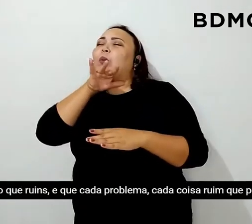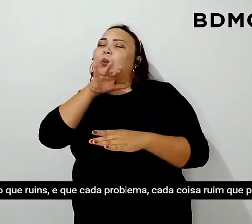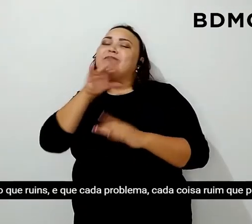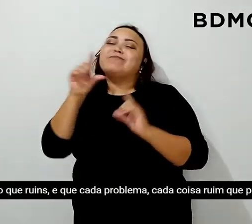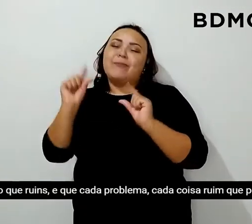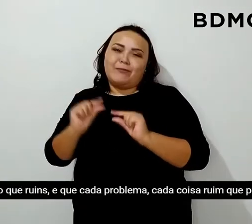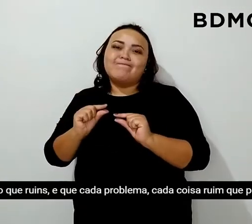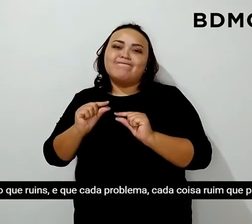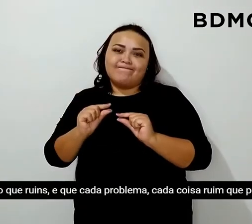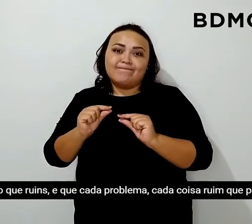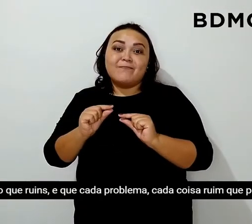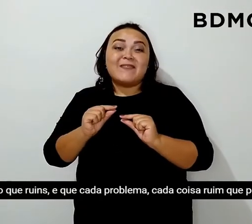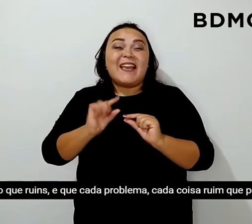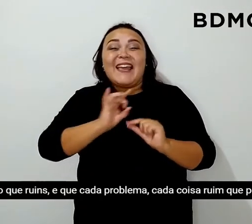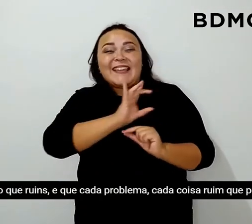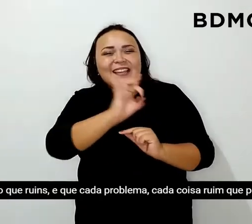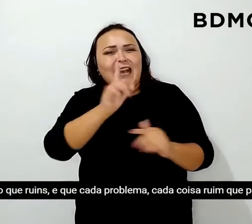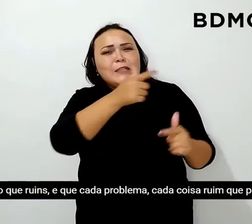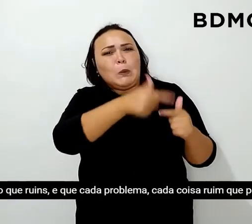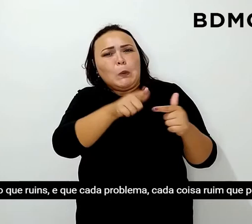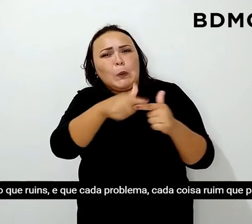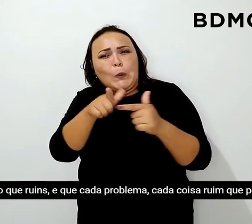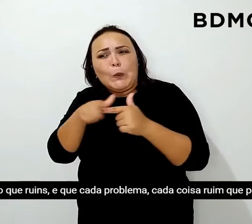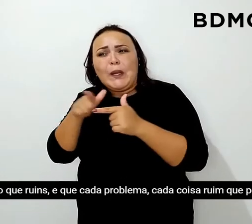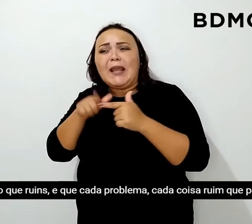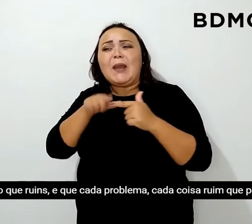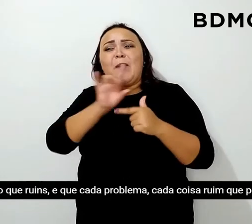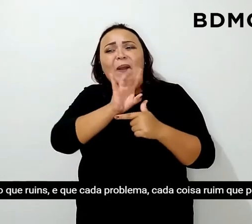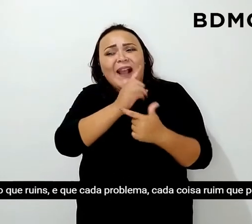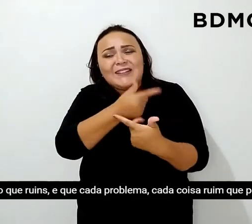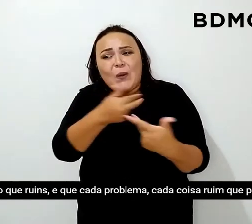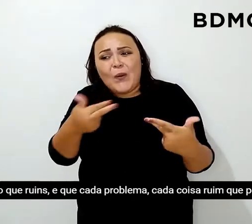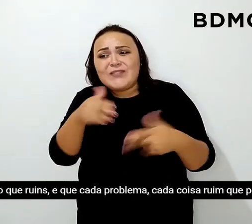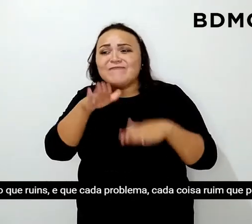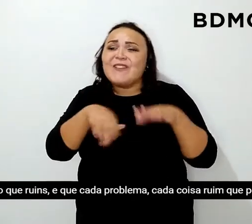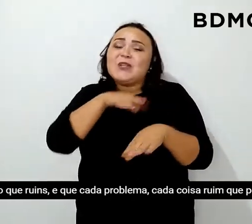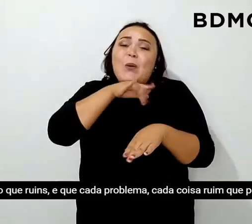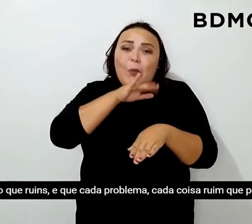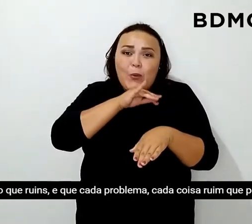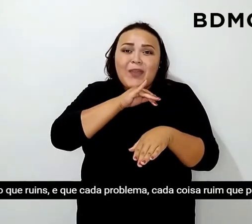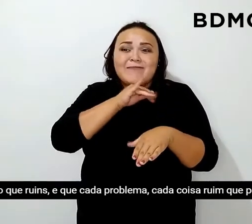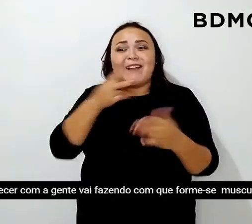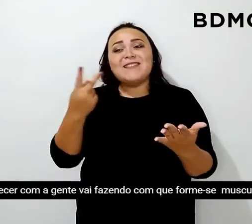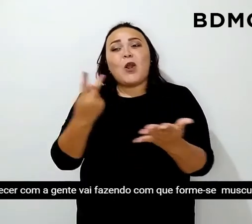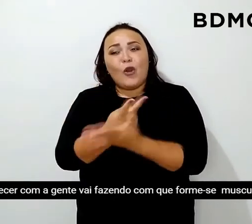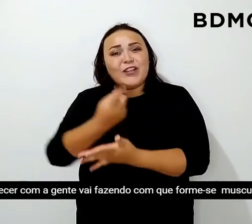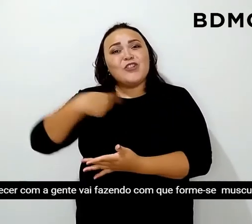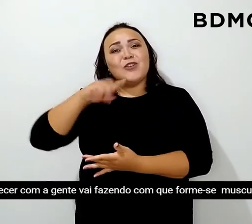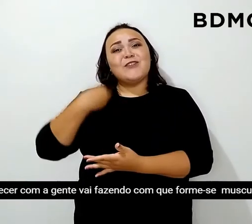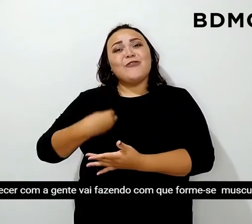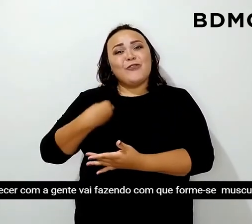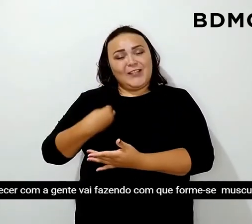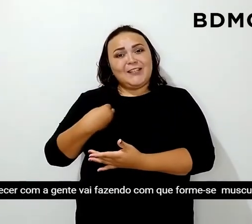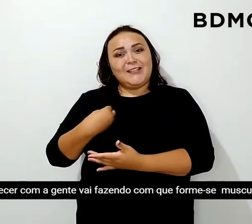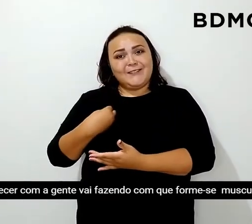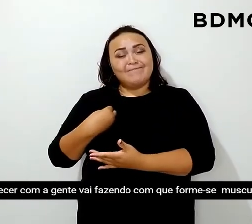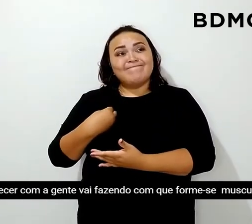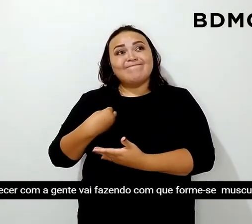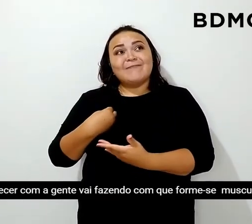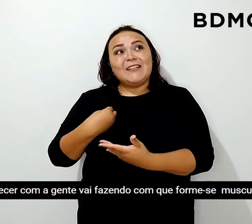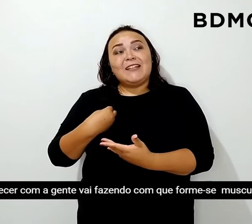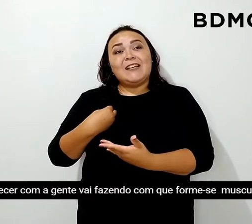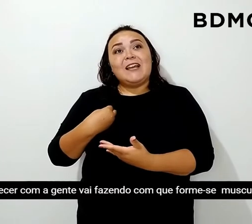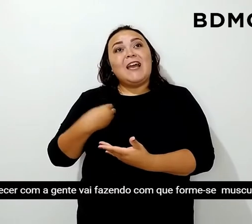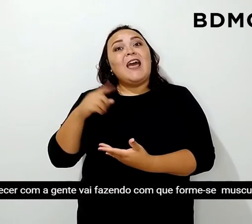do que ruins e que cada problema, cada coisa ruim que possa acontecer com a gente vai